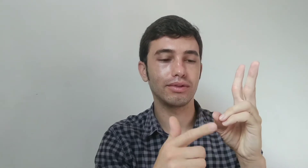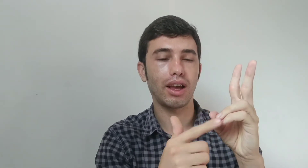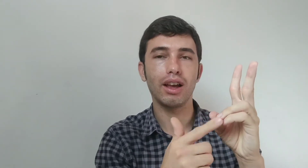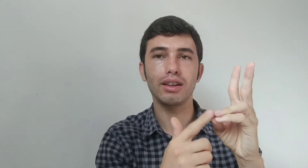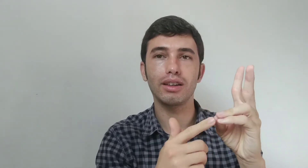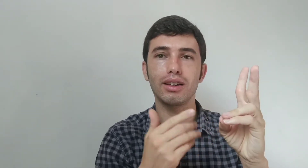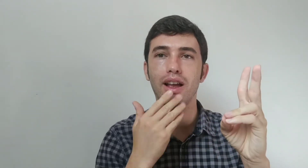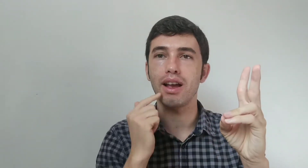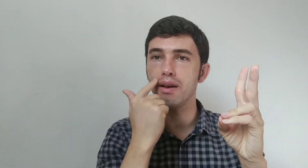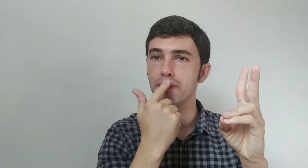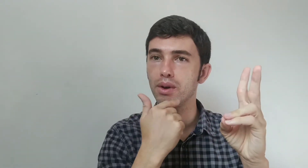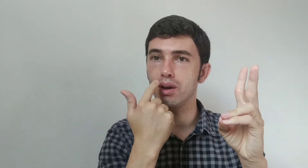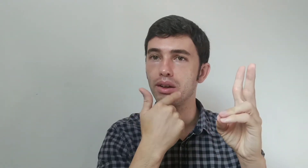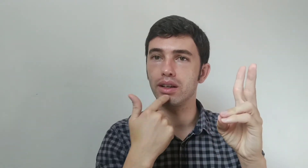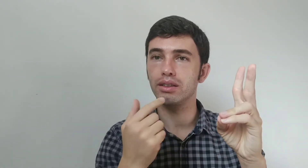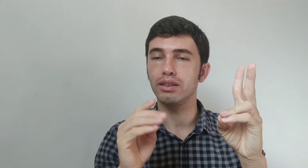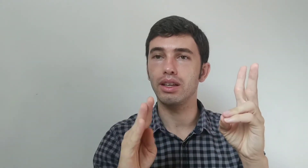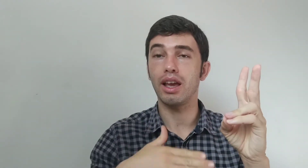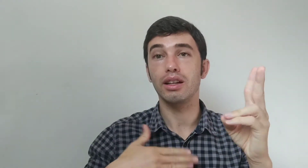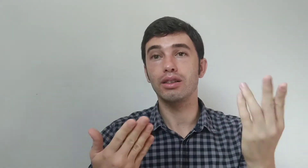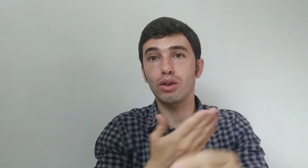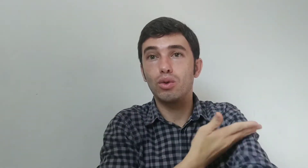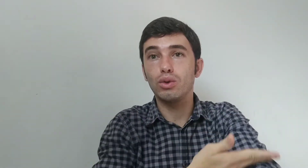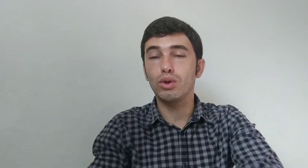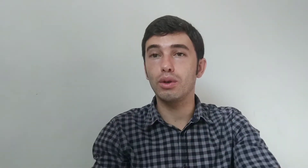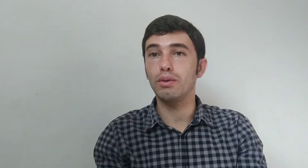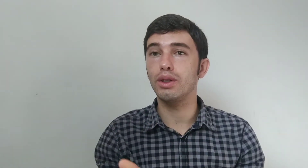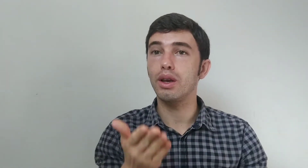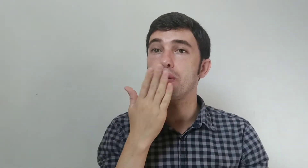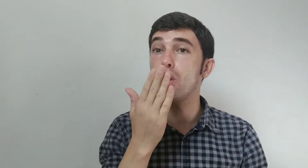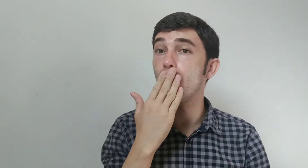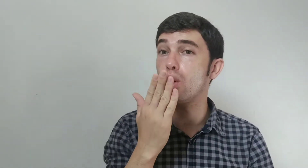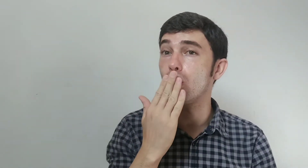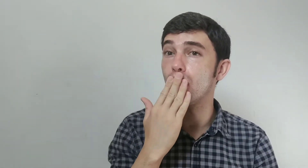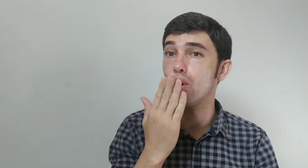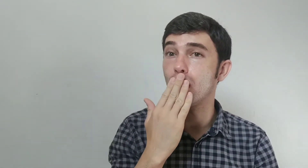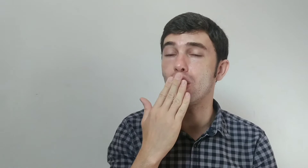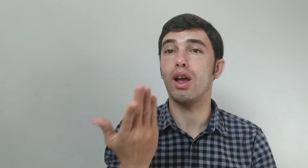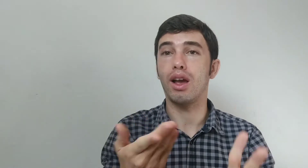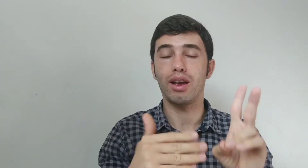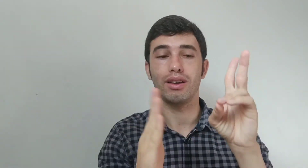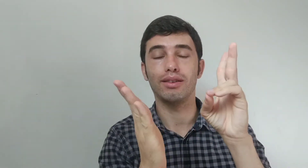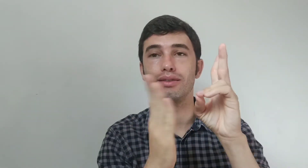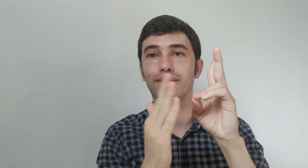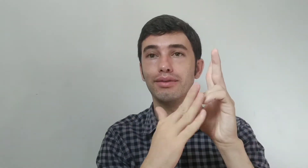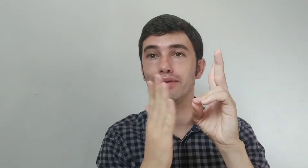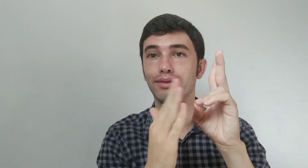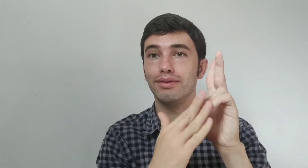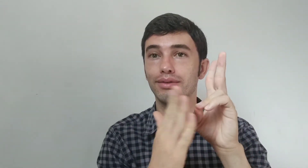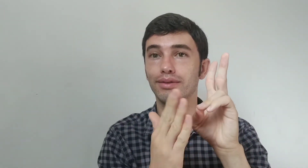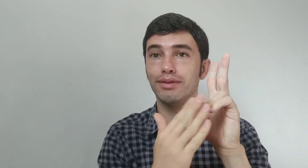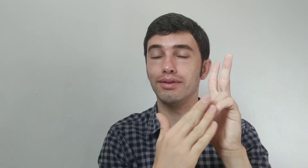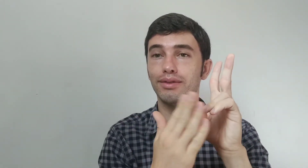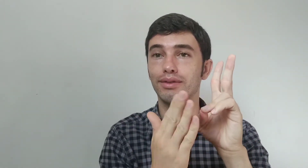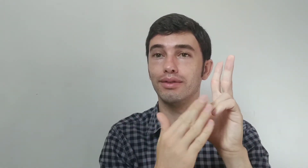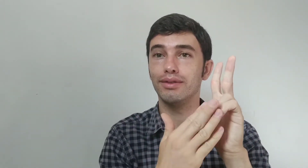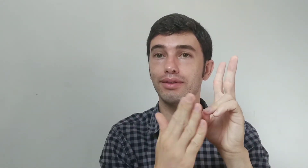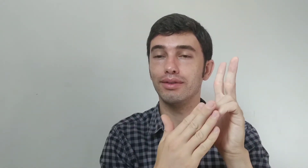rosto, aqui na ponta fica sendo a boca, e eles tem o costume de fazer barulho com a mão, batendo na boca,